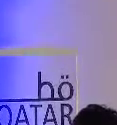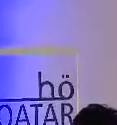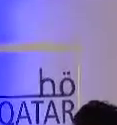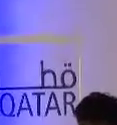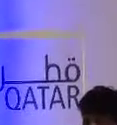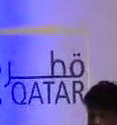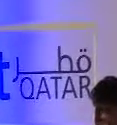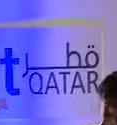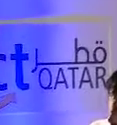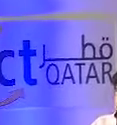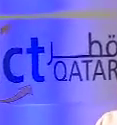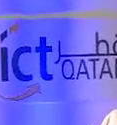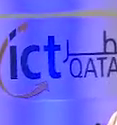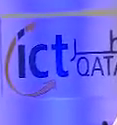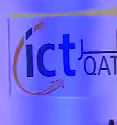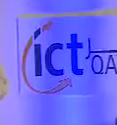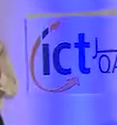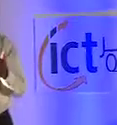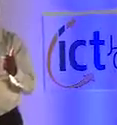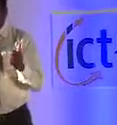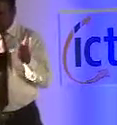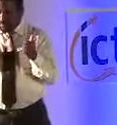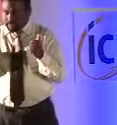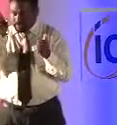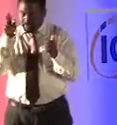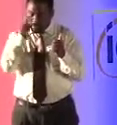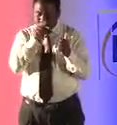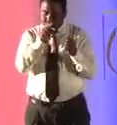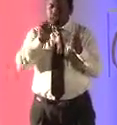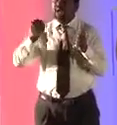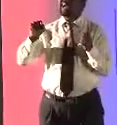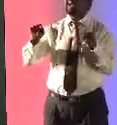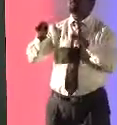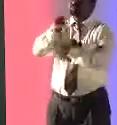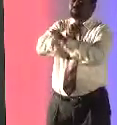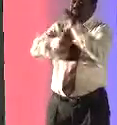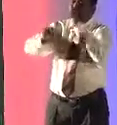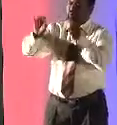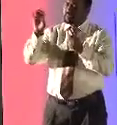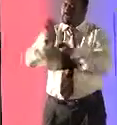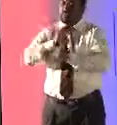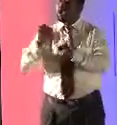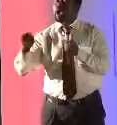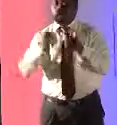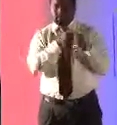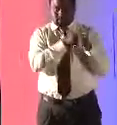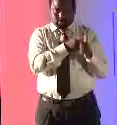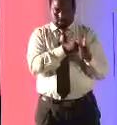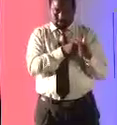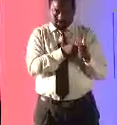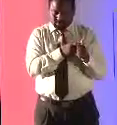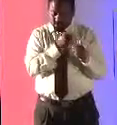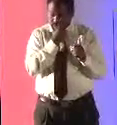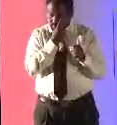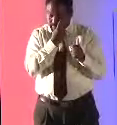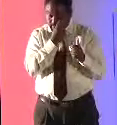أولاً، نحتاج الكاميرا لتكون قد جدًا لتفعل التقنية و اليوم، هذا